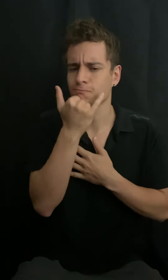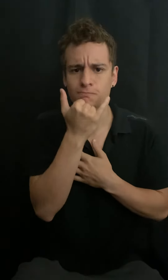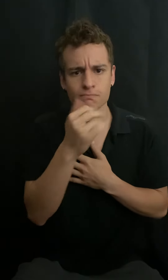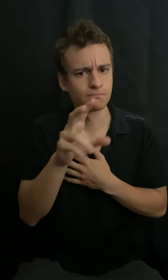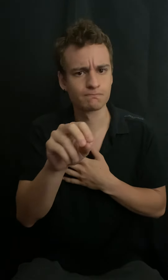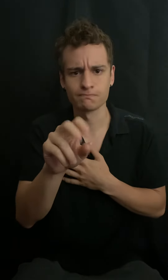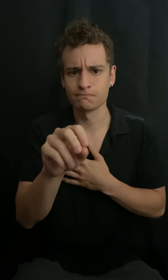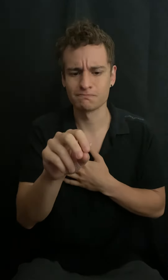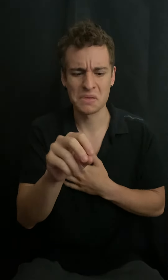que te creo.